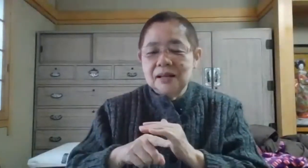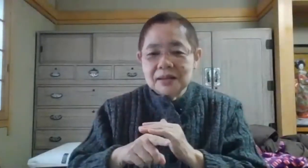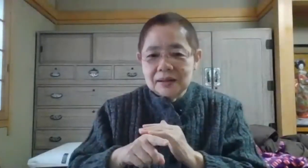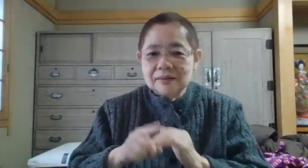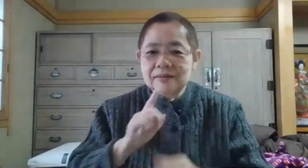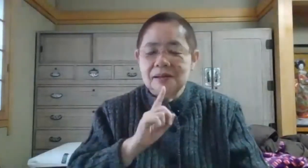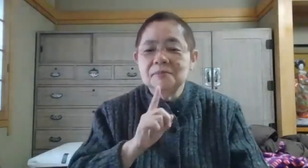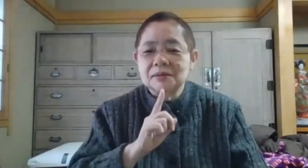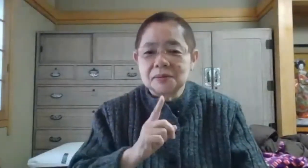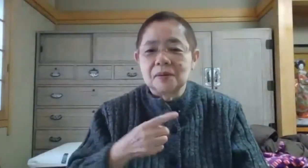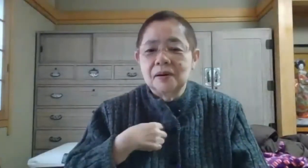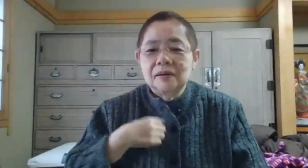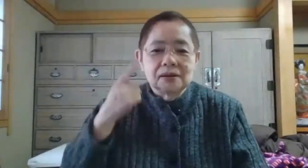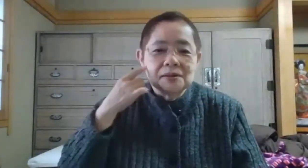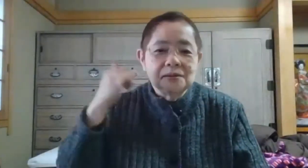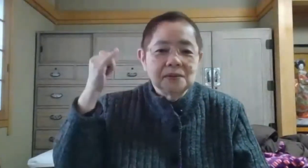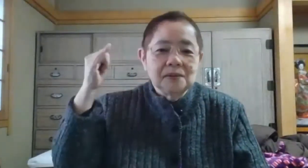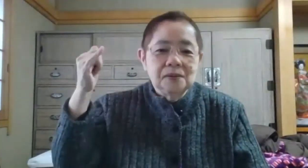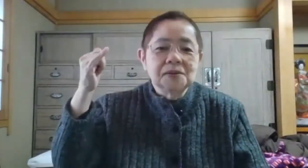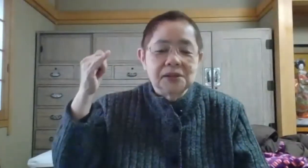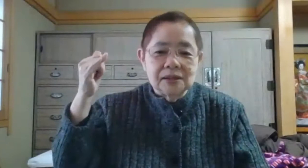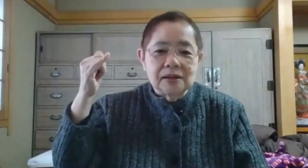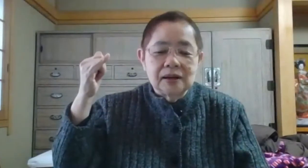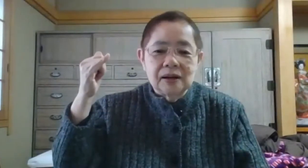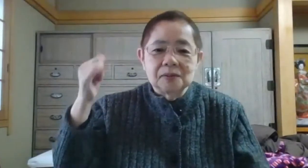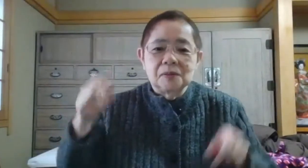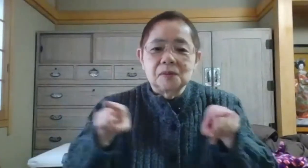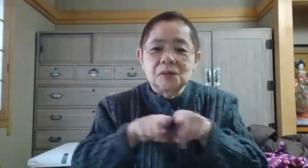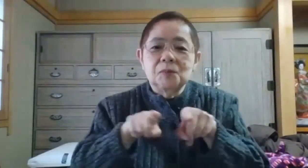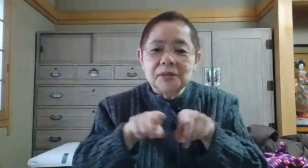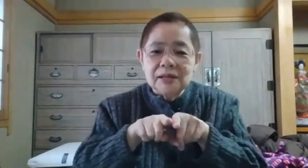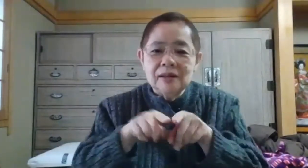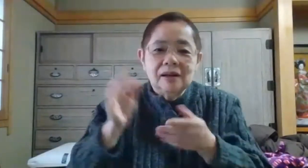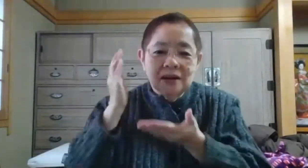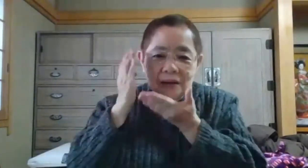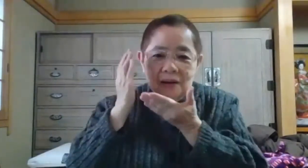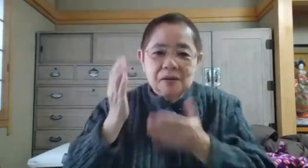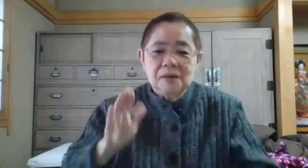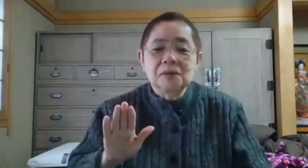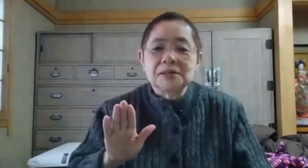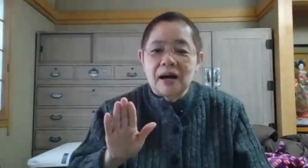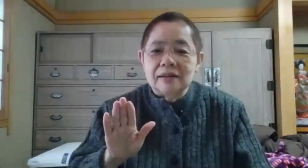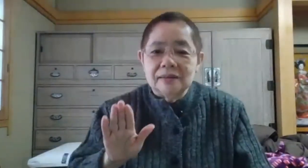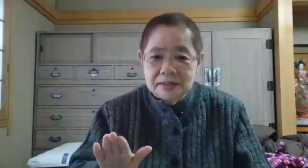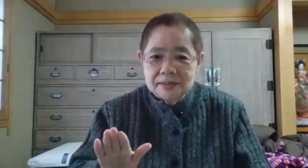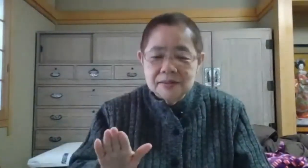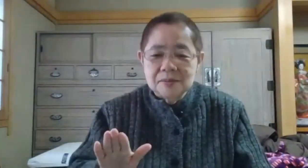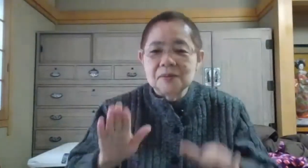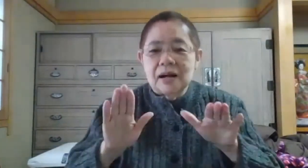ぜかと言いますと私の両親共に老舎ですというか